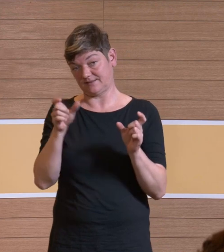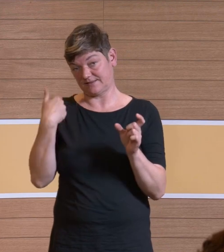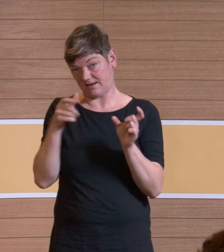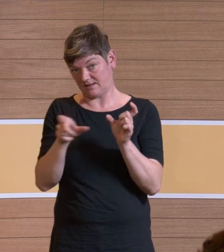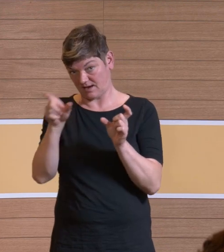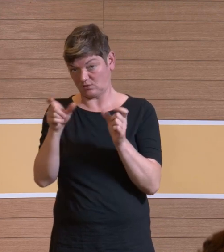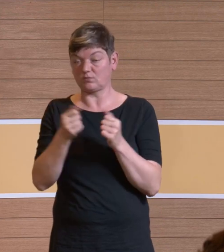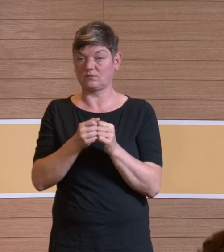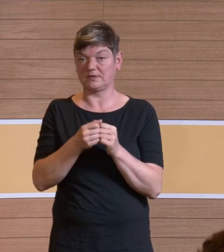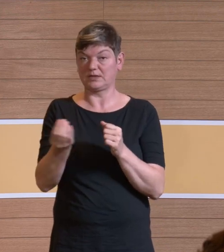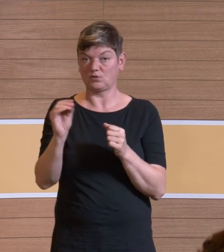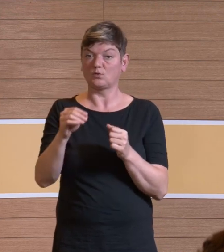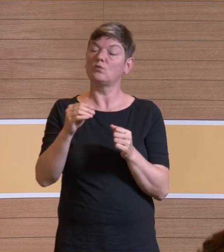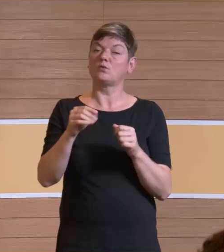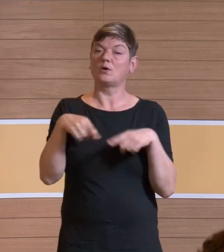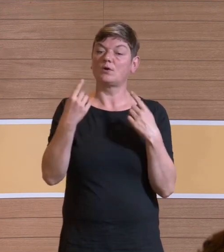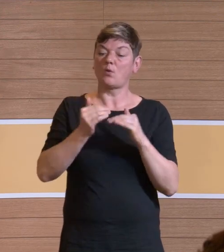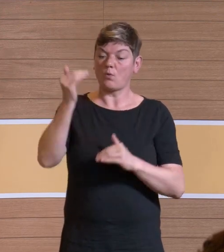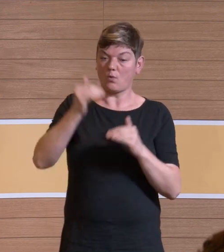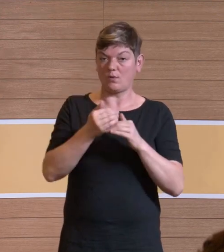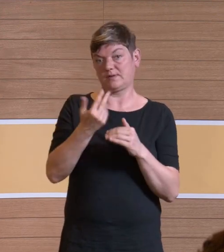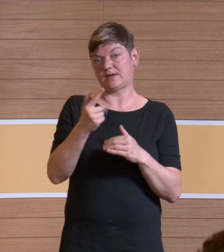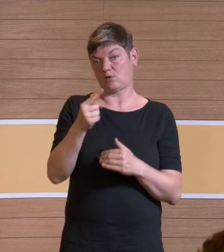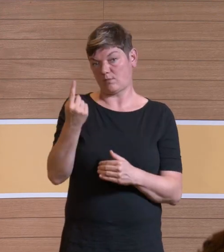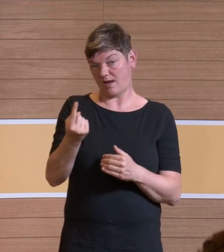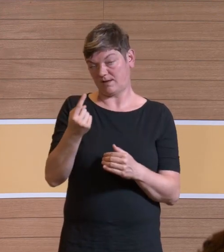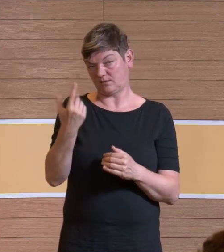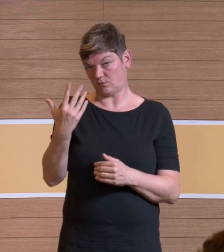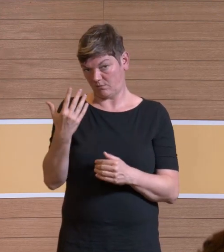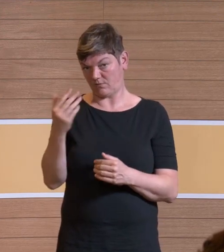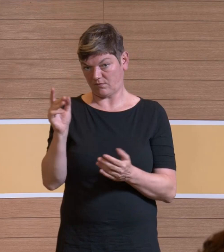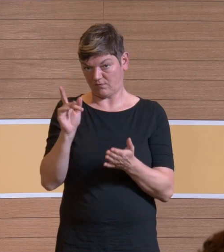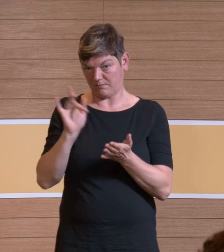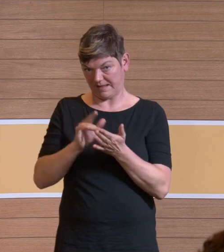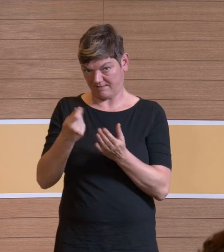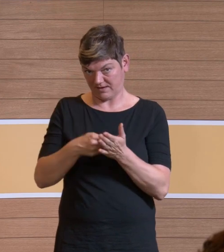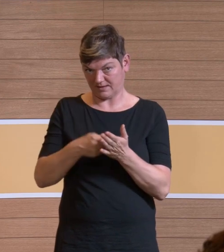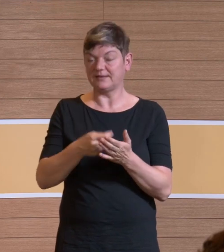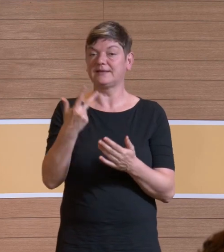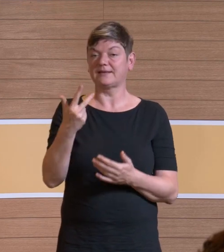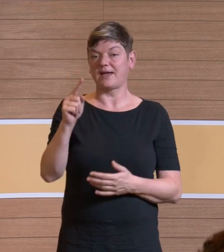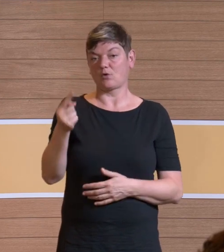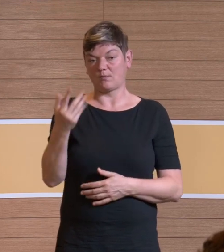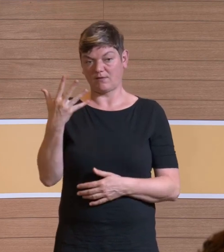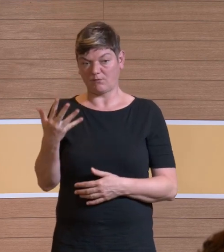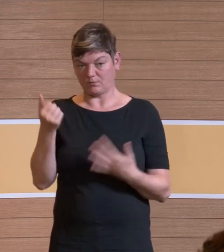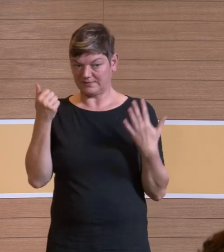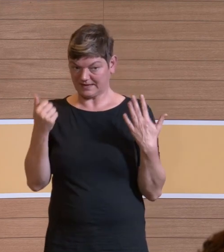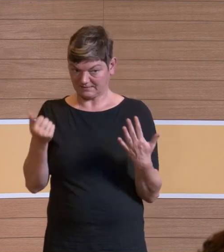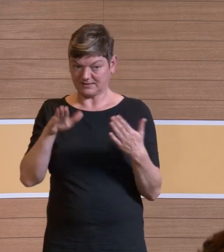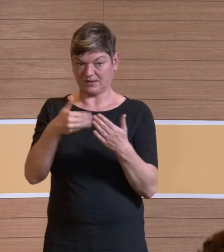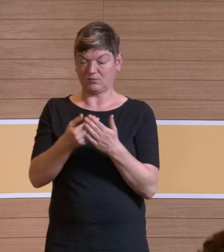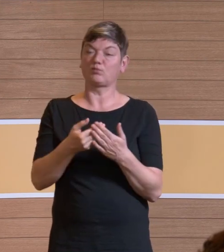Höhe einrechne in dem Raum von 3,15 im Mittel, dann kriege ich 5,46 raus. Das heißt, es ist keine Gleichung, ist eine Ungleichung.